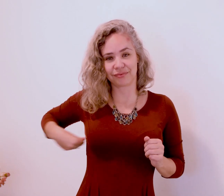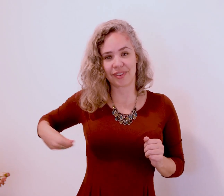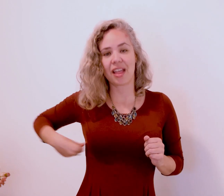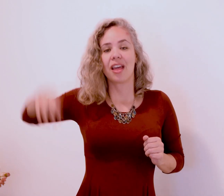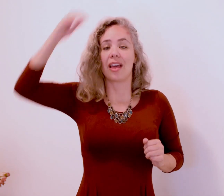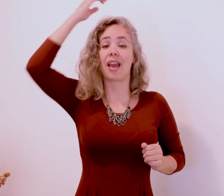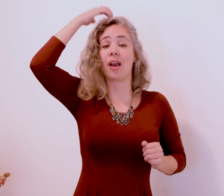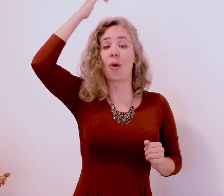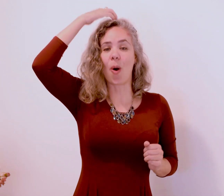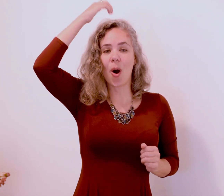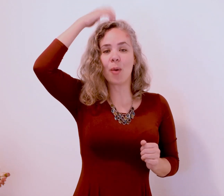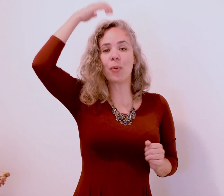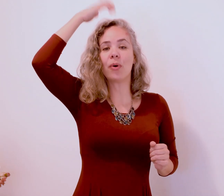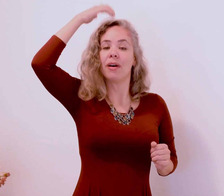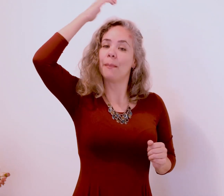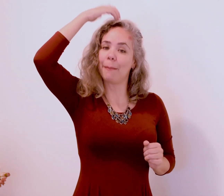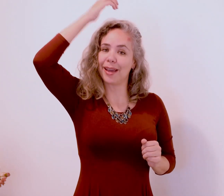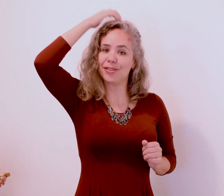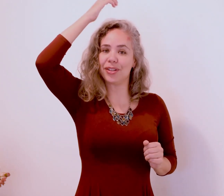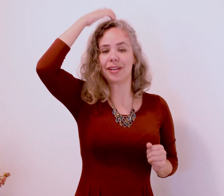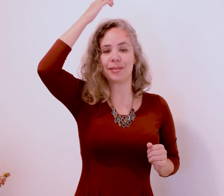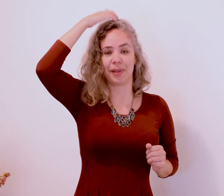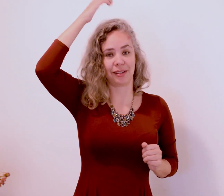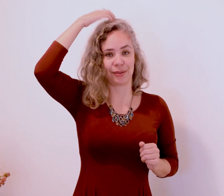Em corpo, mente e espírito